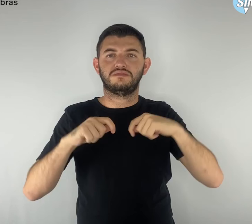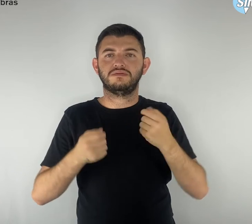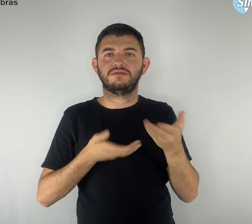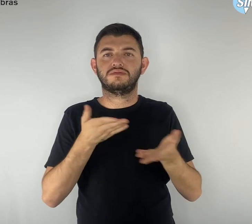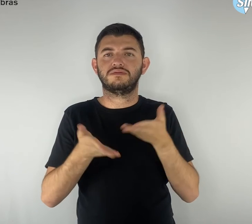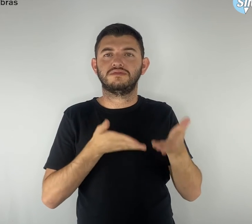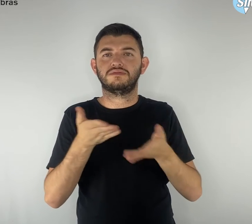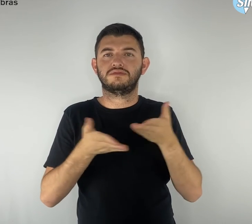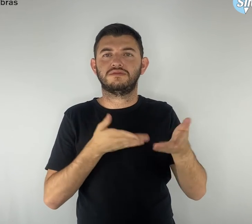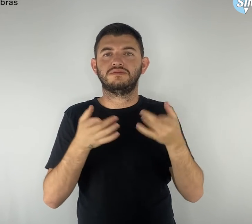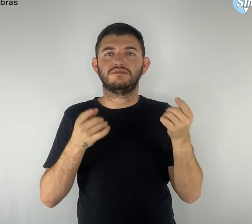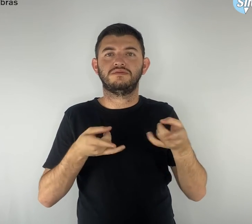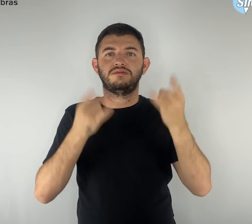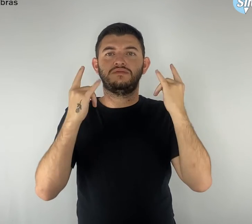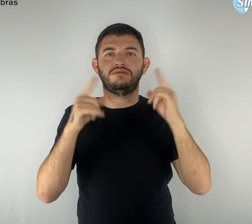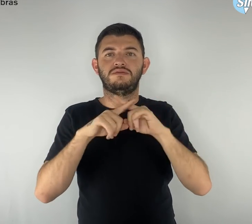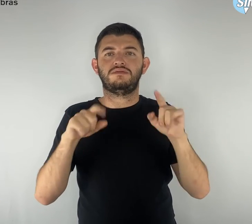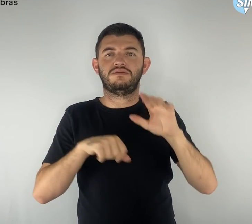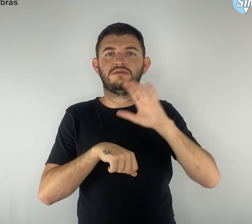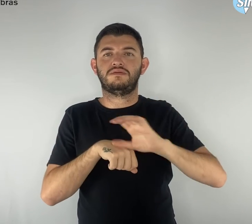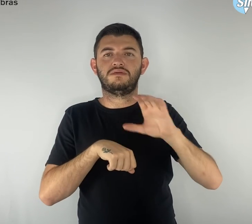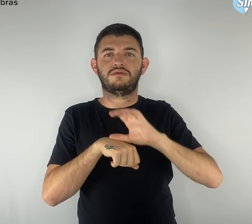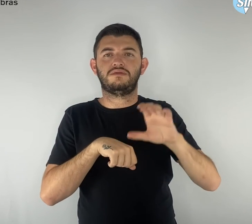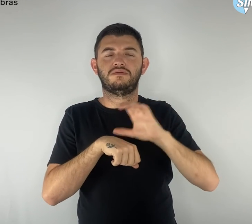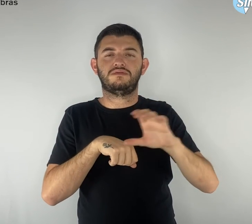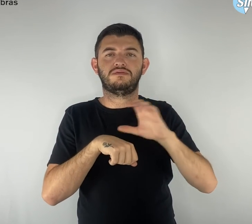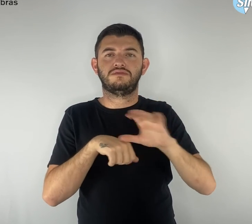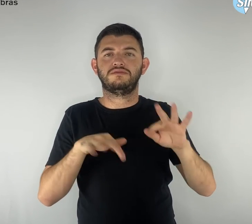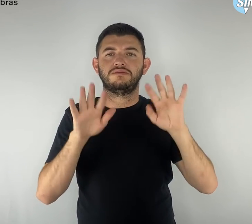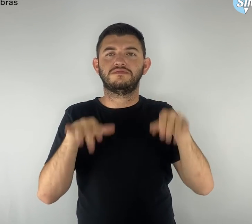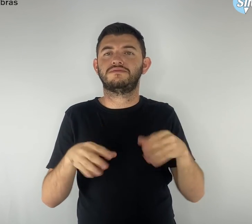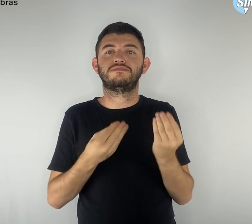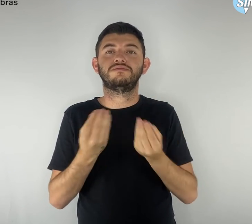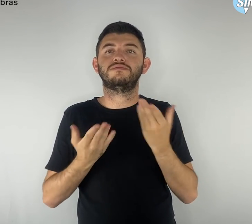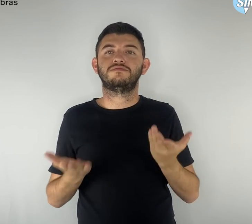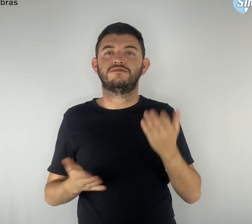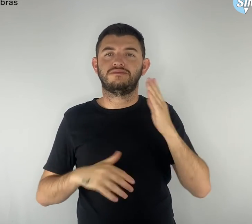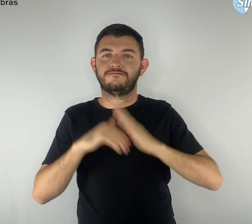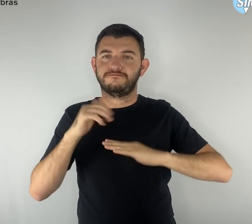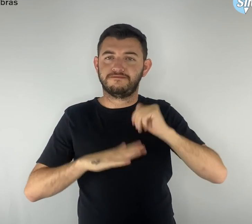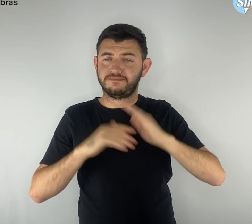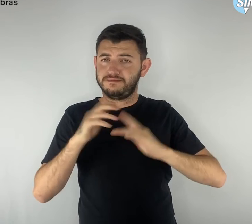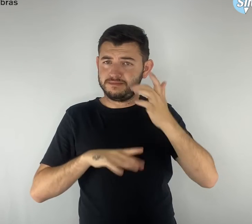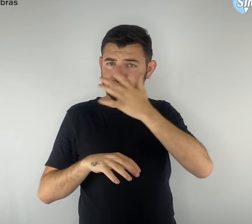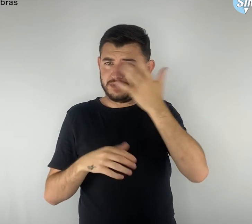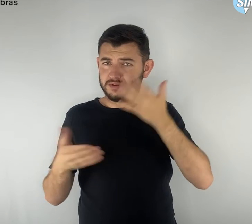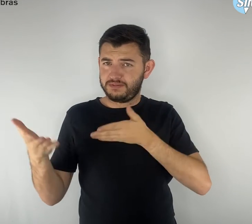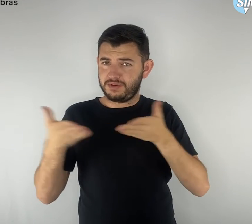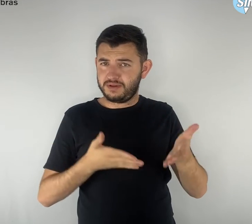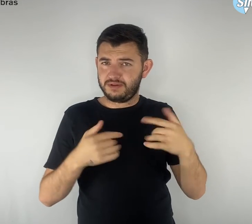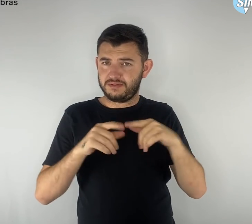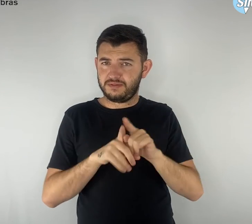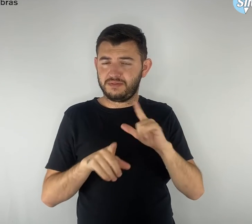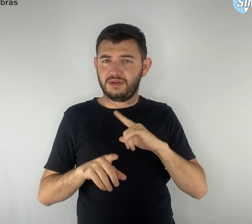finalização do curso é com a prática. Os participantes colocam a mão na massa,